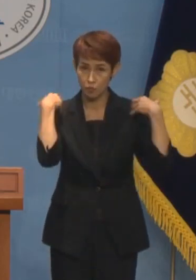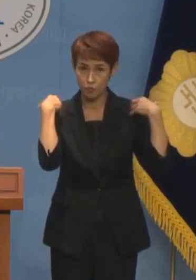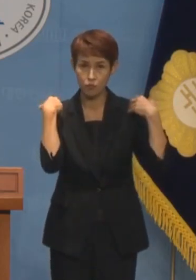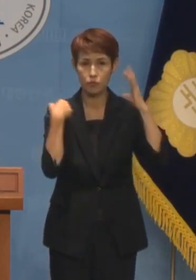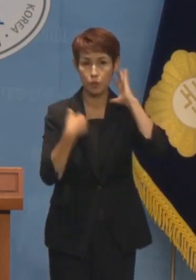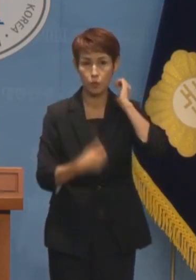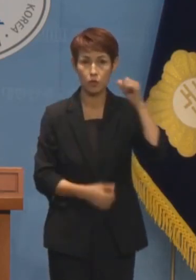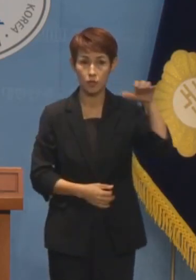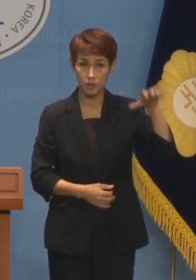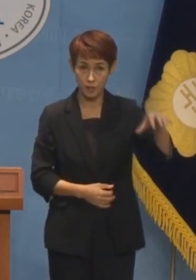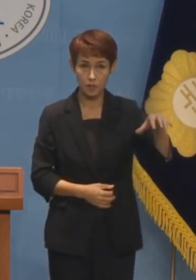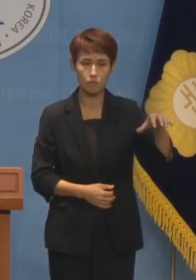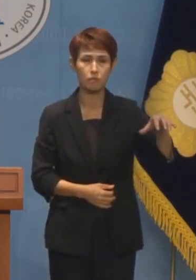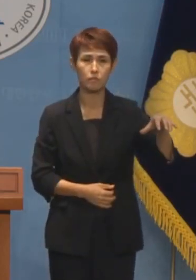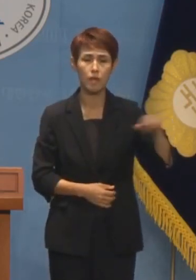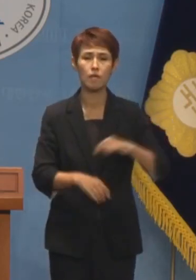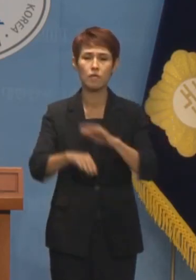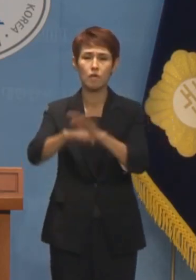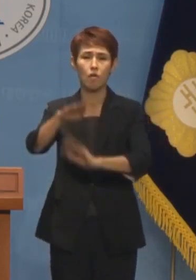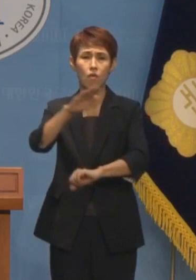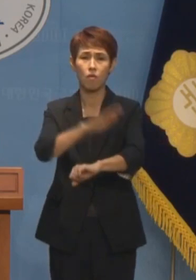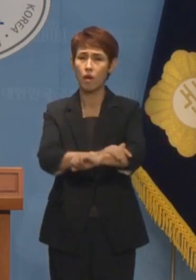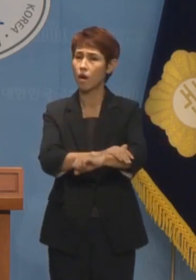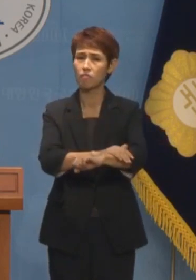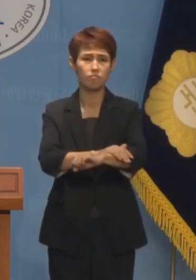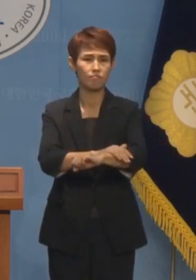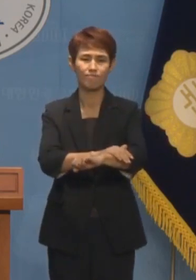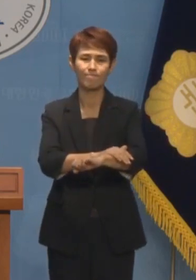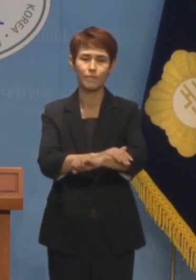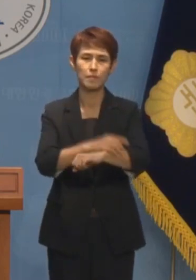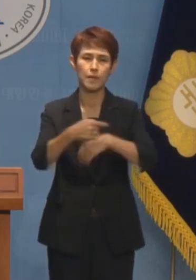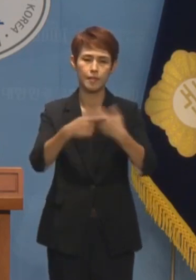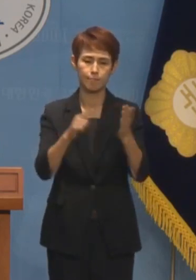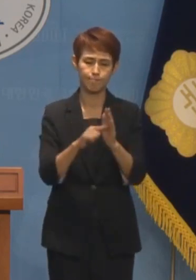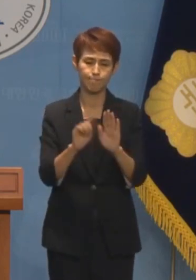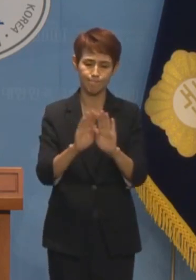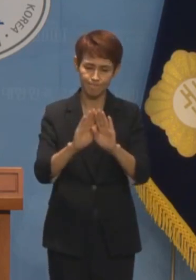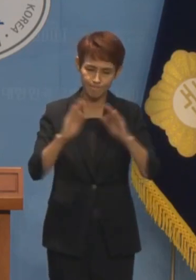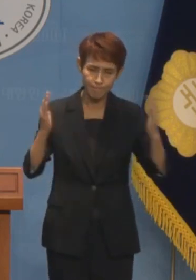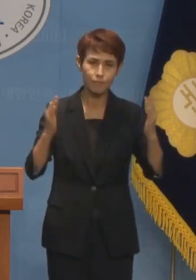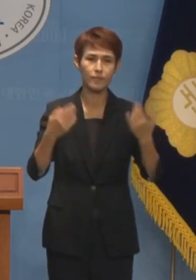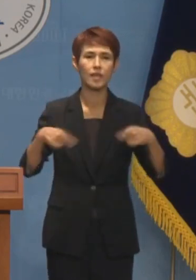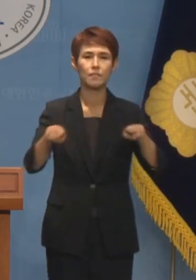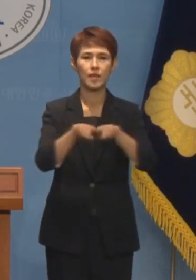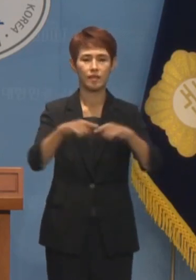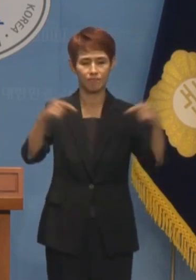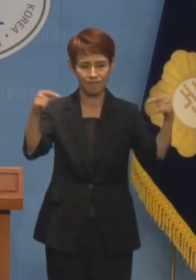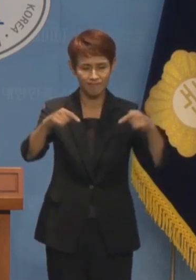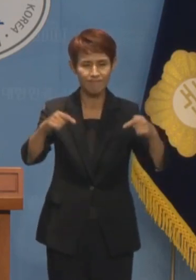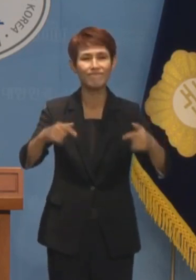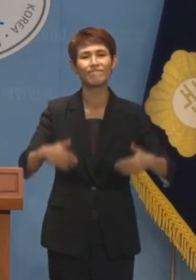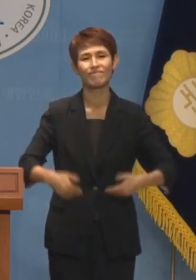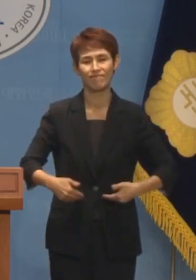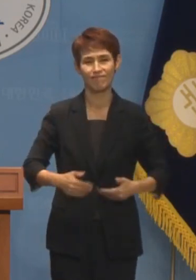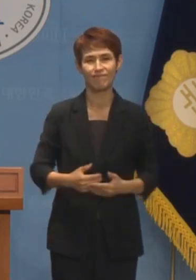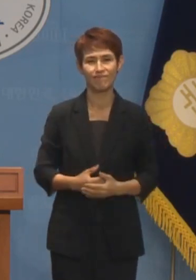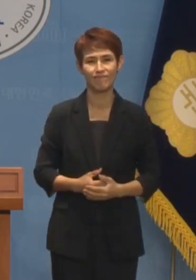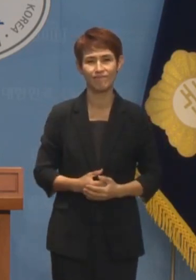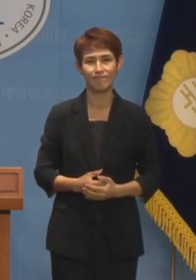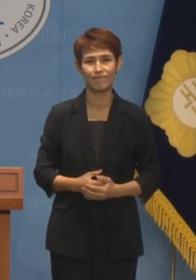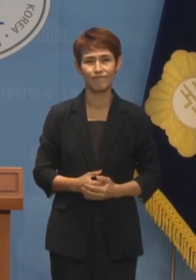또 정치권의 여와 야도 모두 열린 마음으로 함께 논의의 장에 모여야 합니다